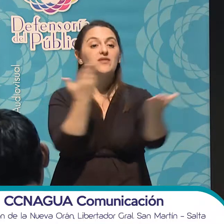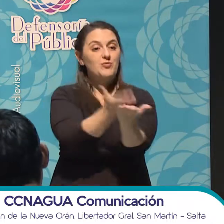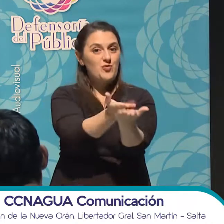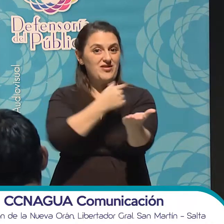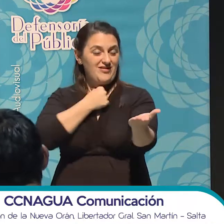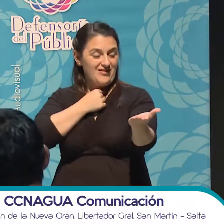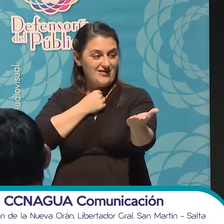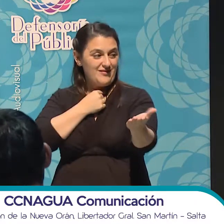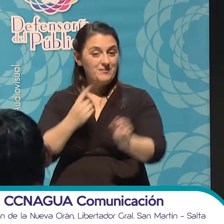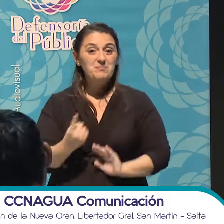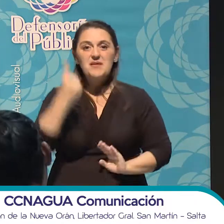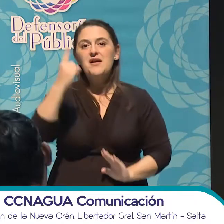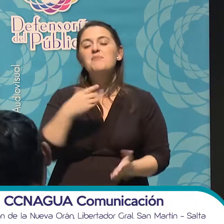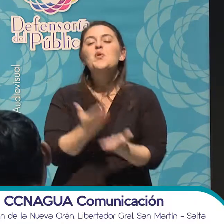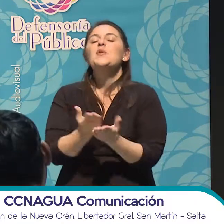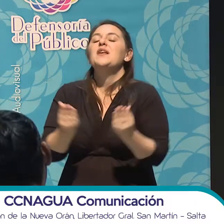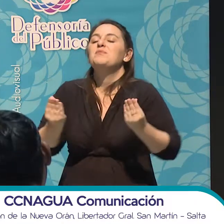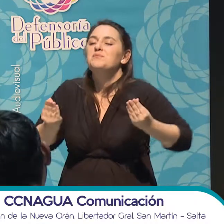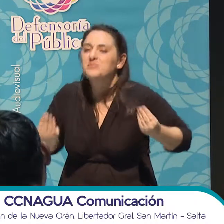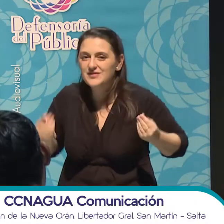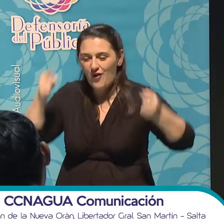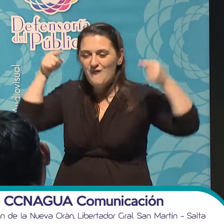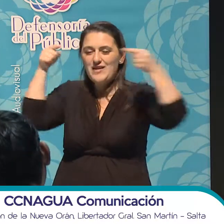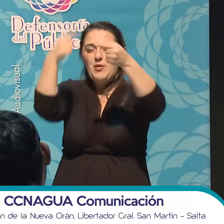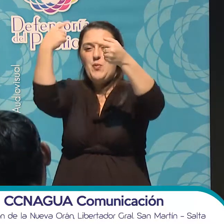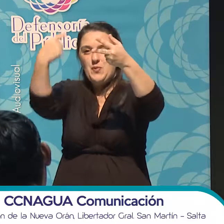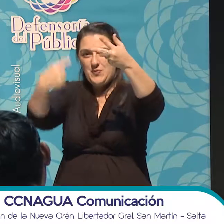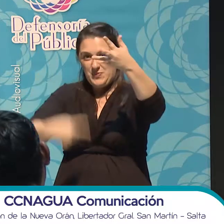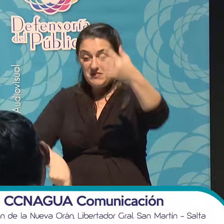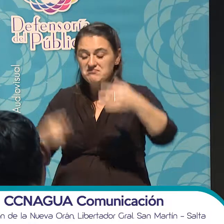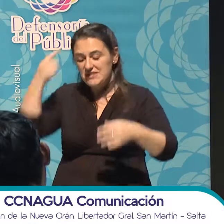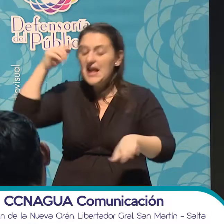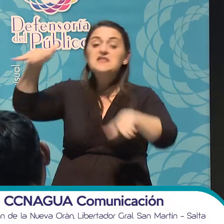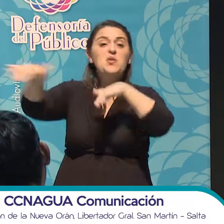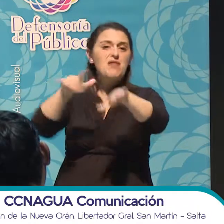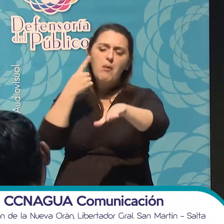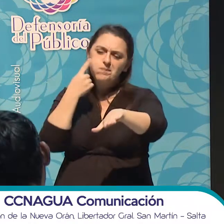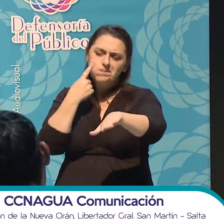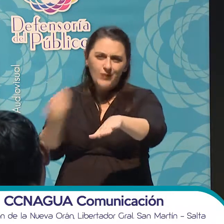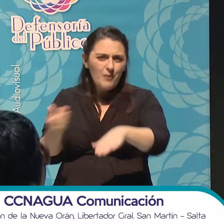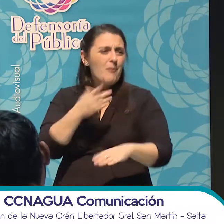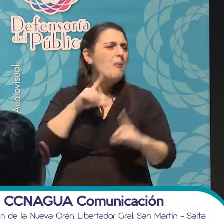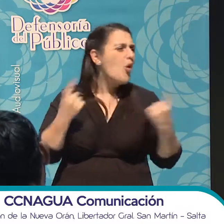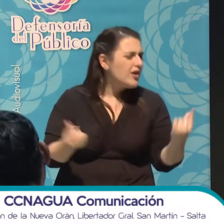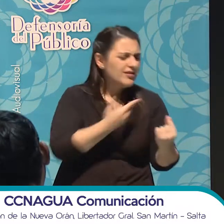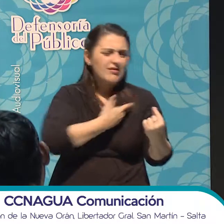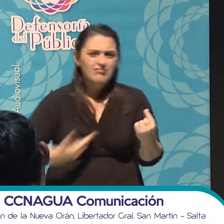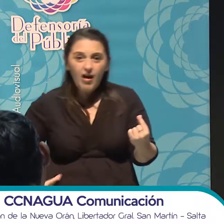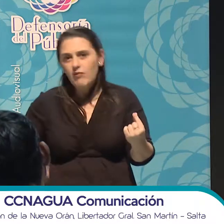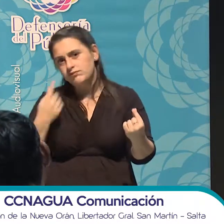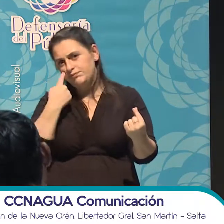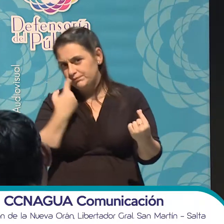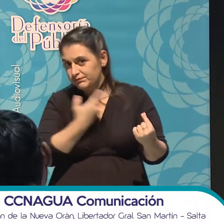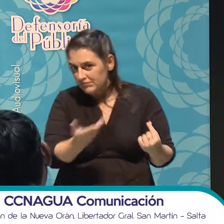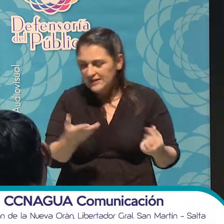Primeramente, yo lo que quiero plantear acá son desafíos. Sabemos la realidad en que vivimos, políticamente desde el Estado, sabemos